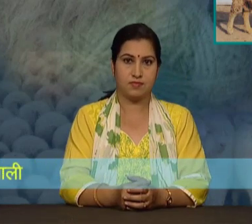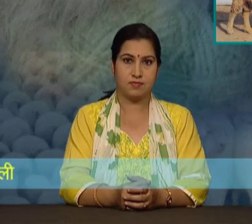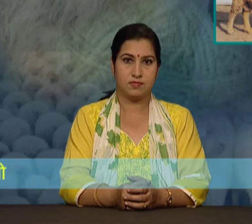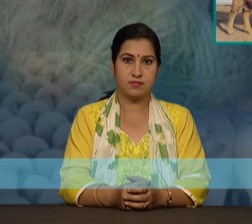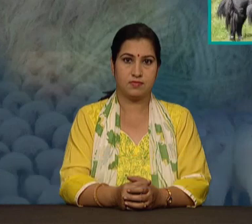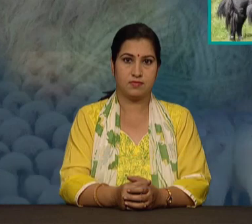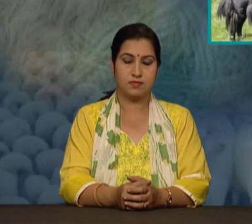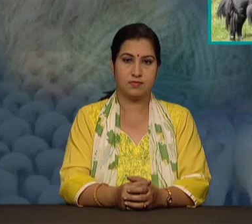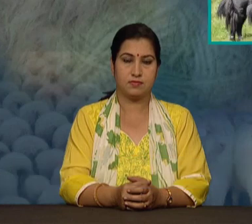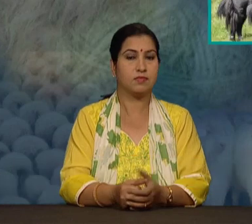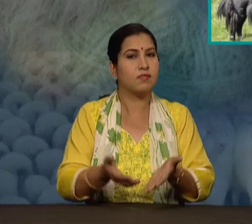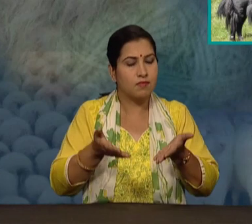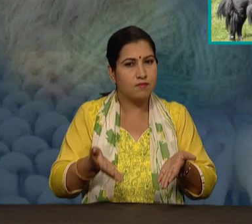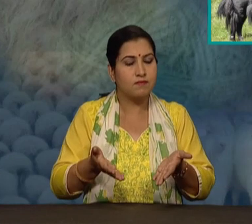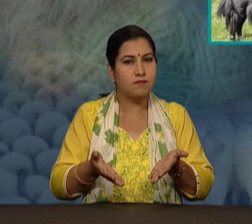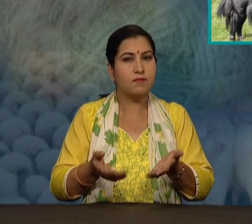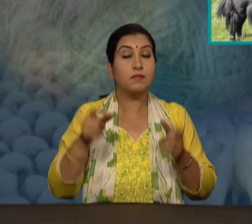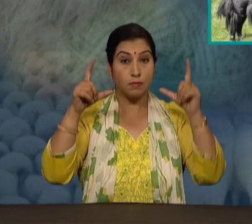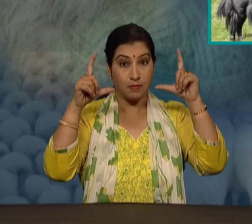अब इस जानवर को पहचानिये